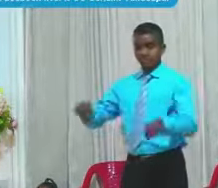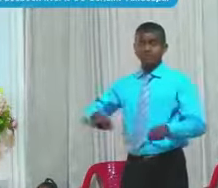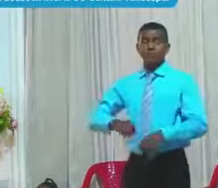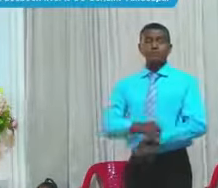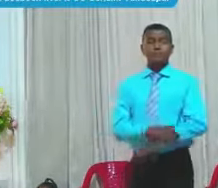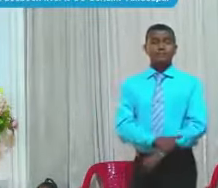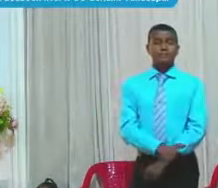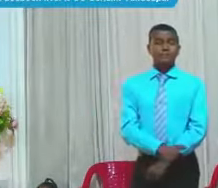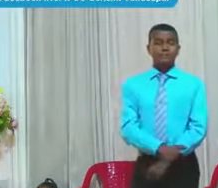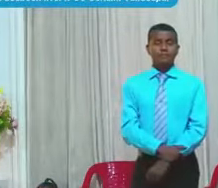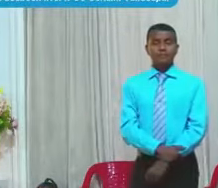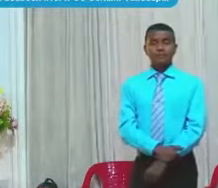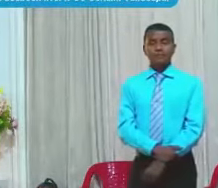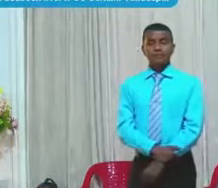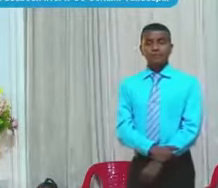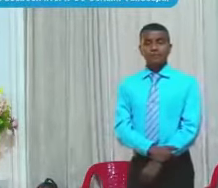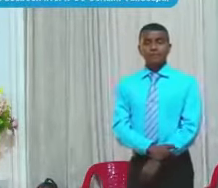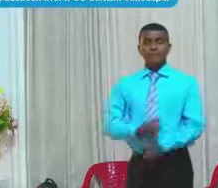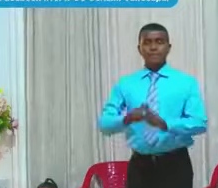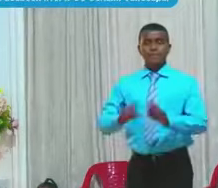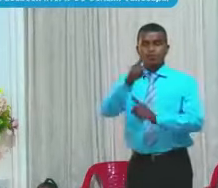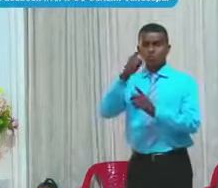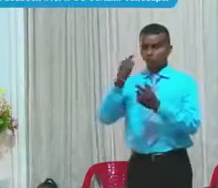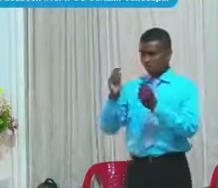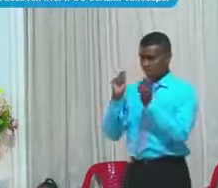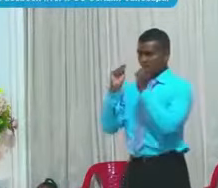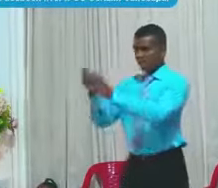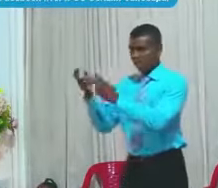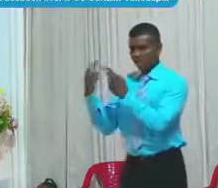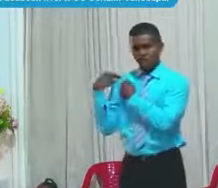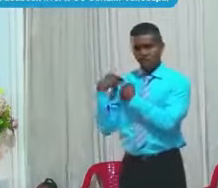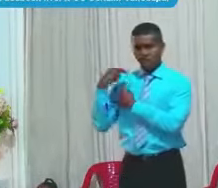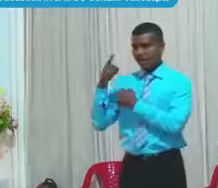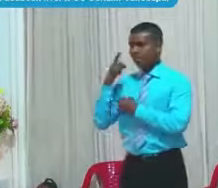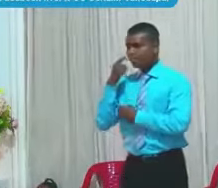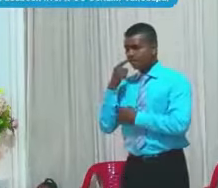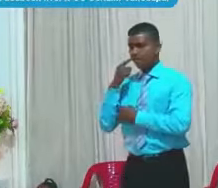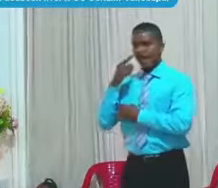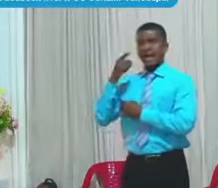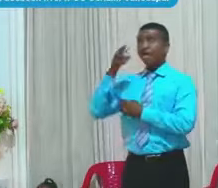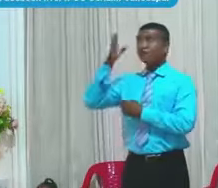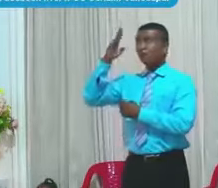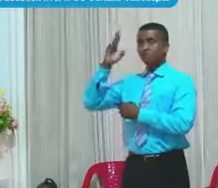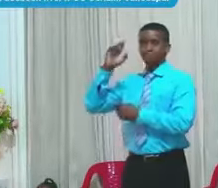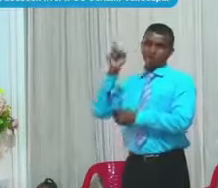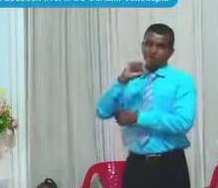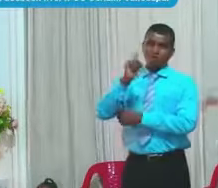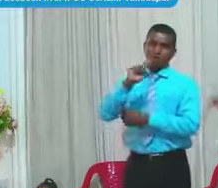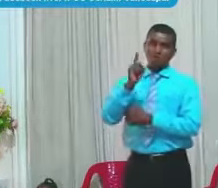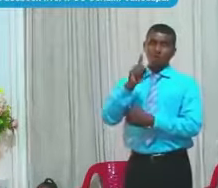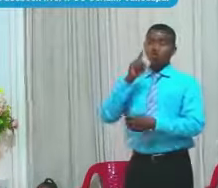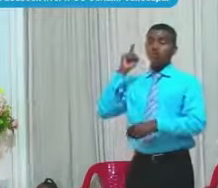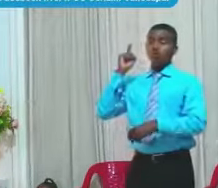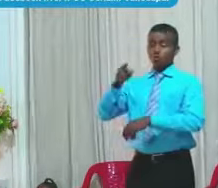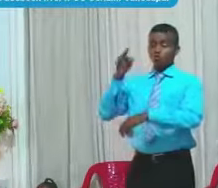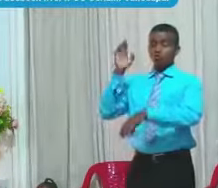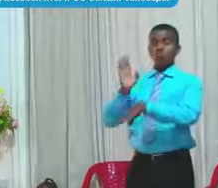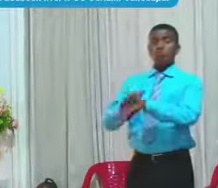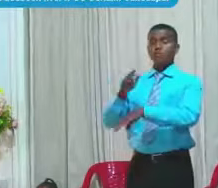No le eche Esa carga A Dios Porque Dios No le va a castigar Al niño Porque se cogió La moneda Usted es culpable Que le dejó La moneda Ahí